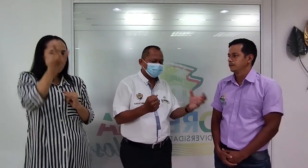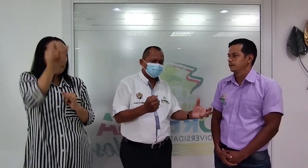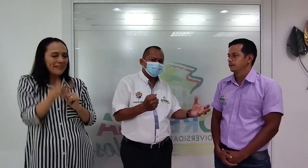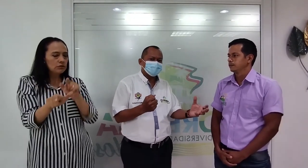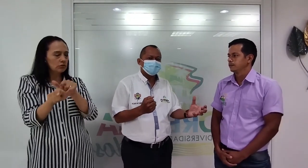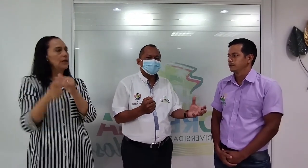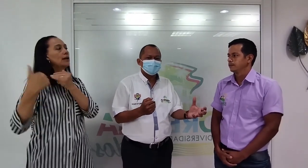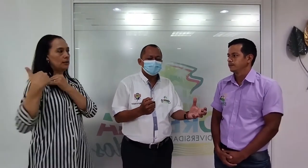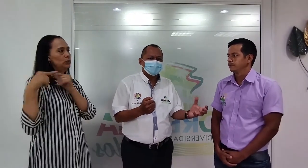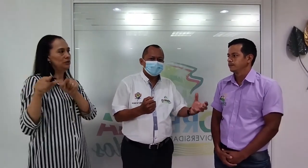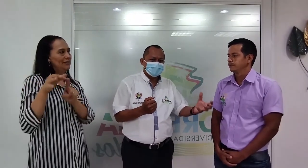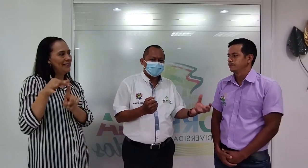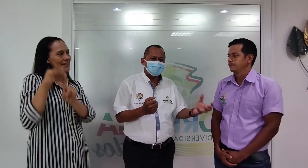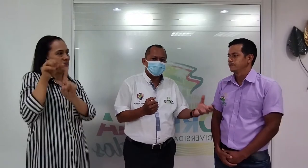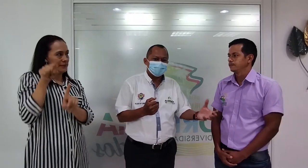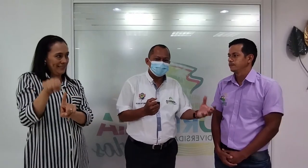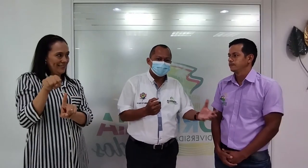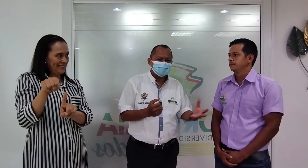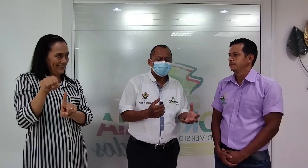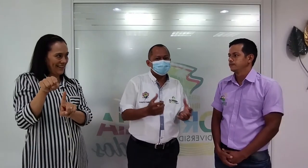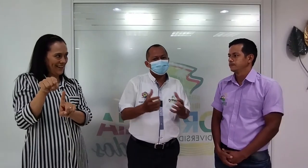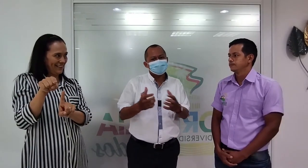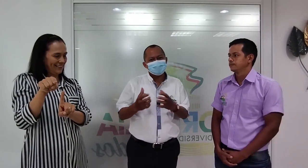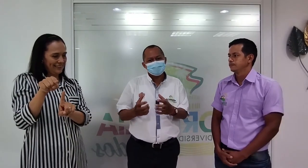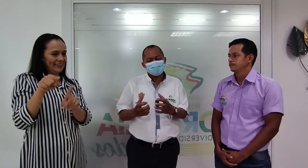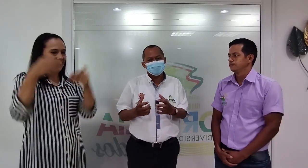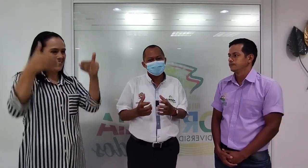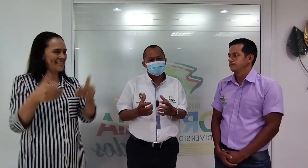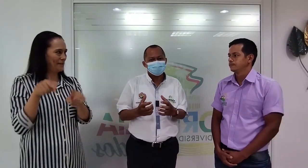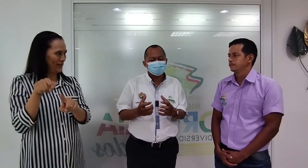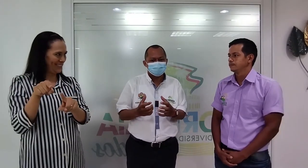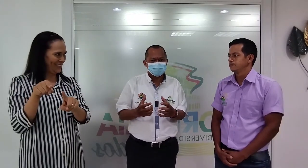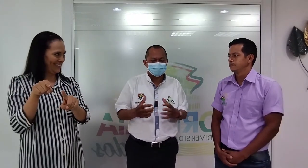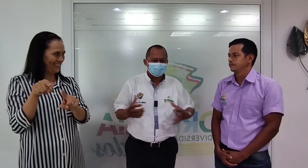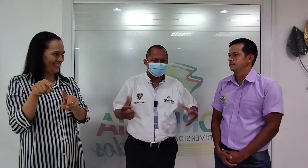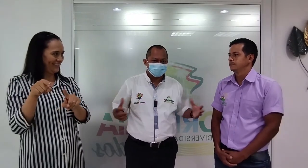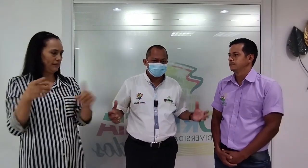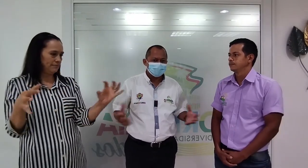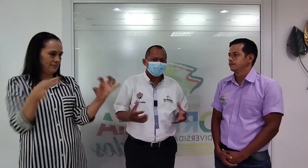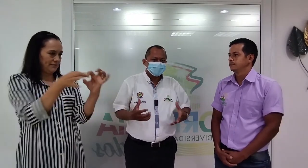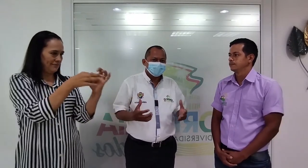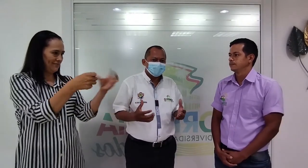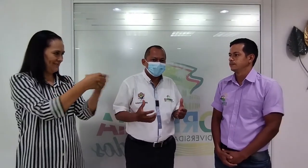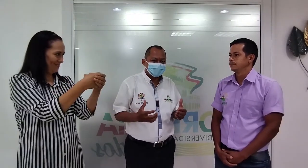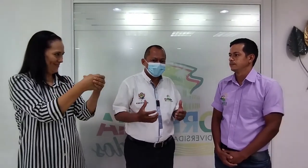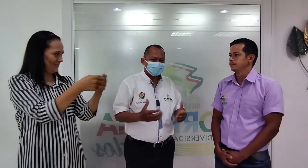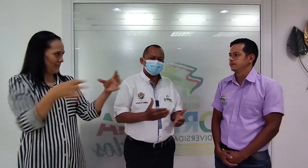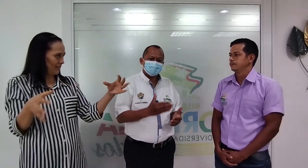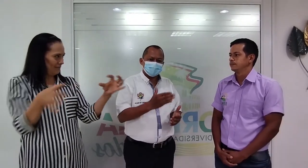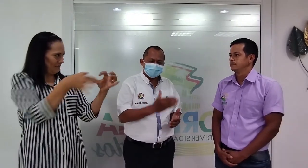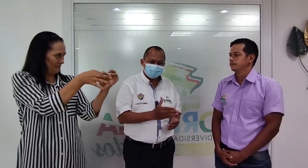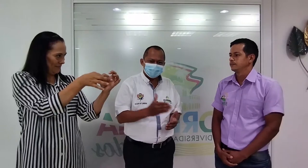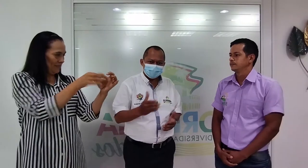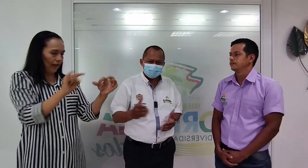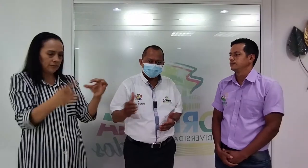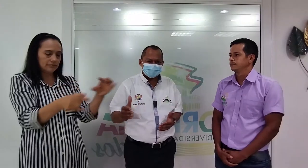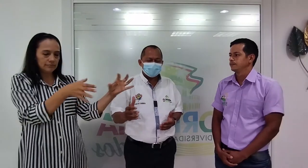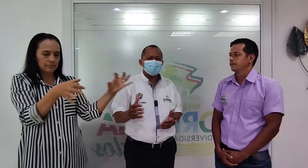la organización y la administración. Lo que tenemos que hacer es hacer mesas de trabajo,